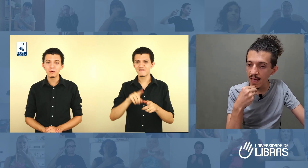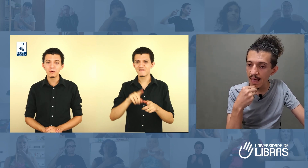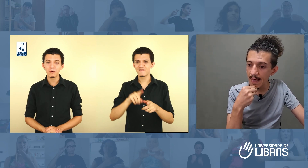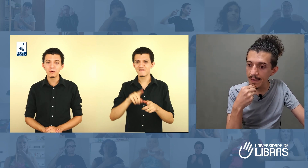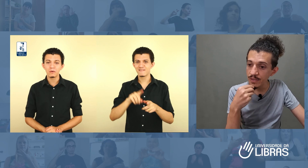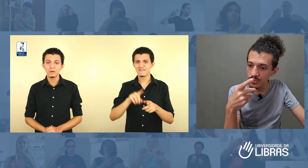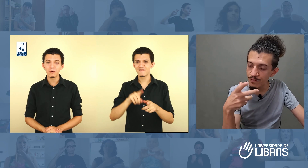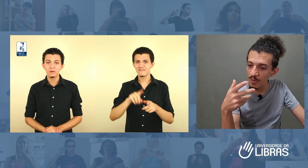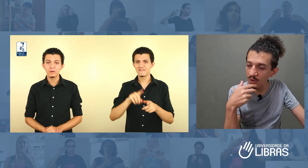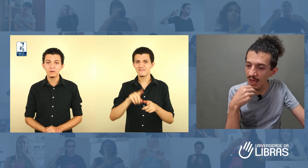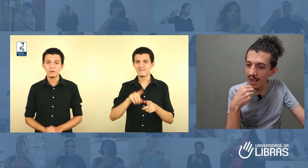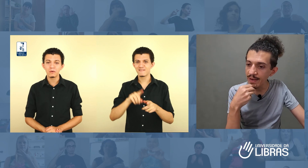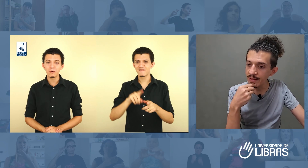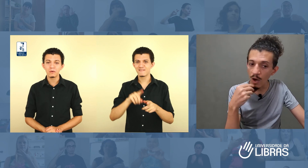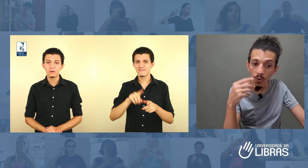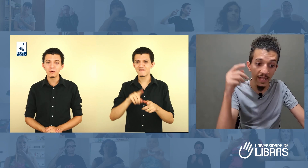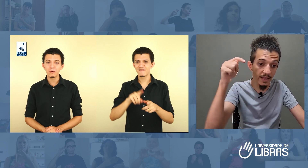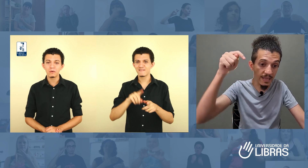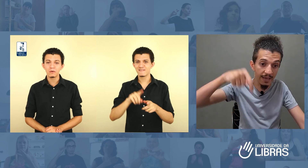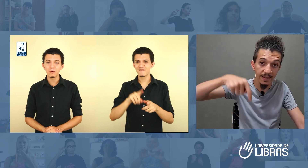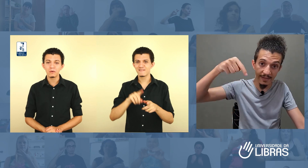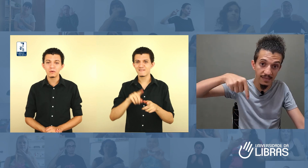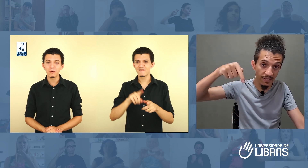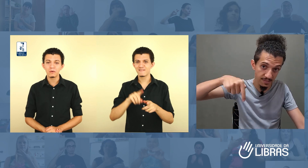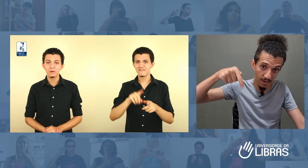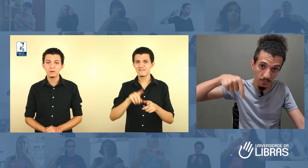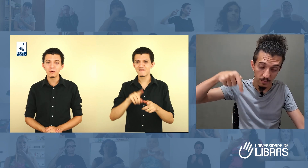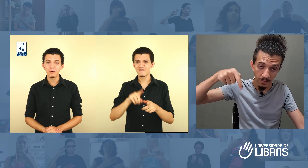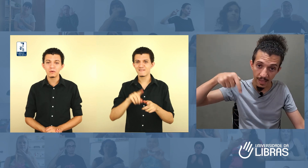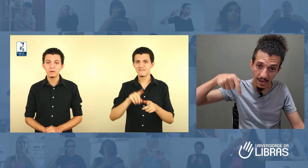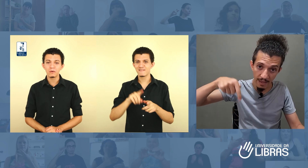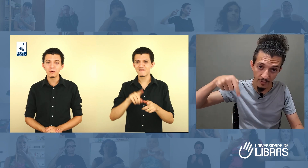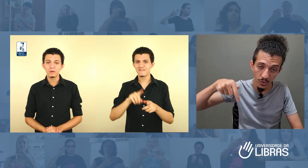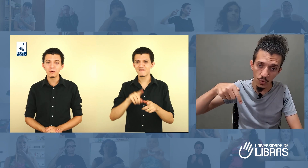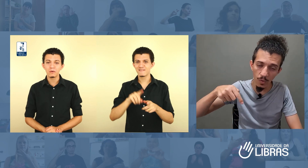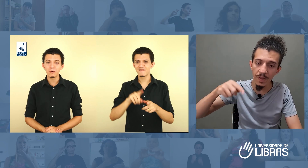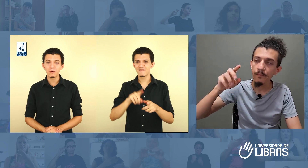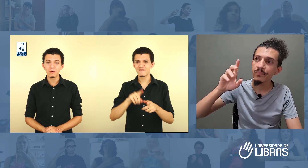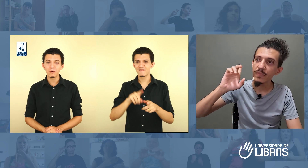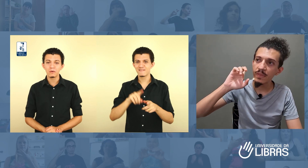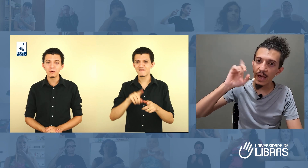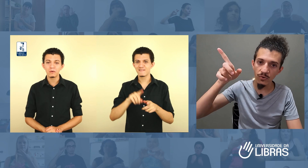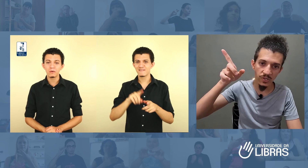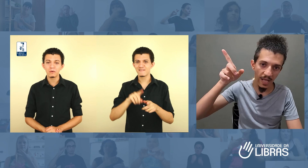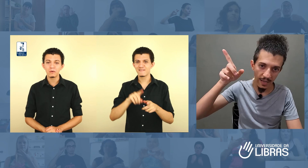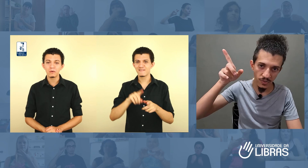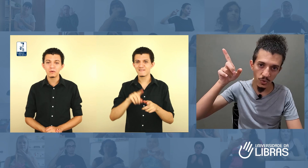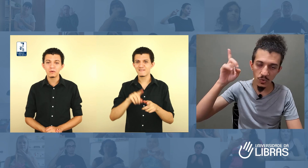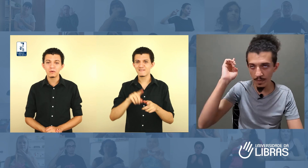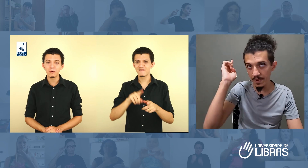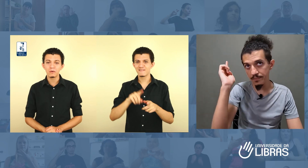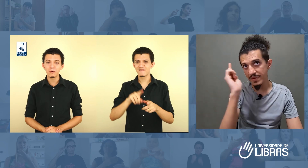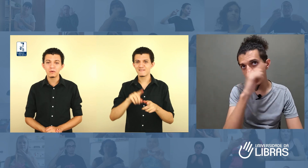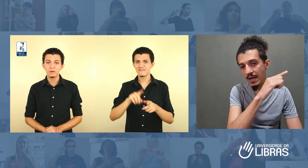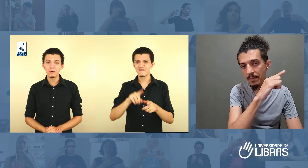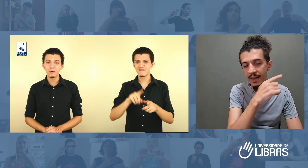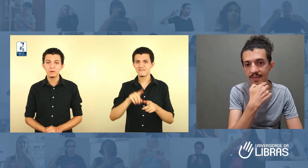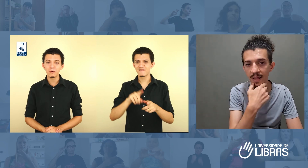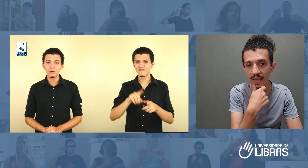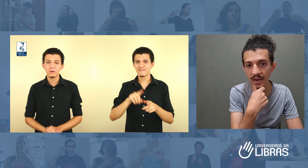Isso de forma online e tal. O link está aqui na descrição da live no YouTube, está nos destaques do YouTube, e também está lá na